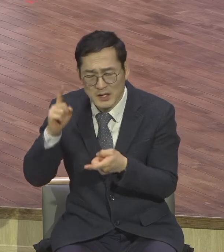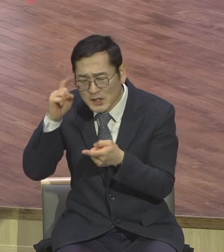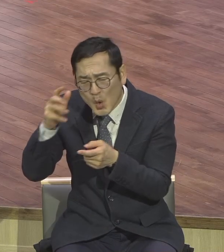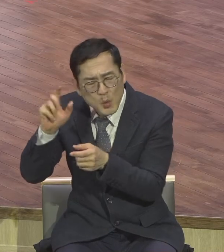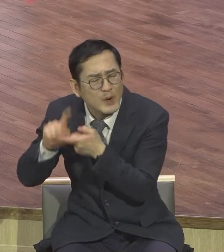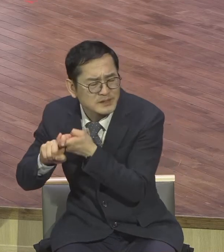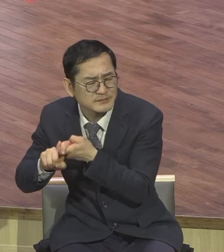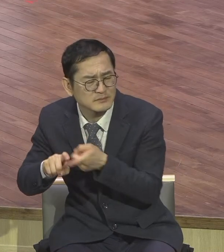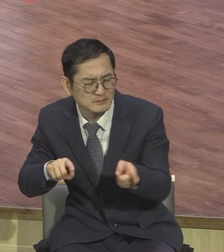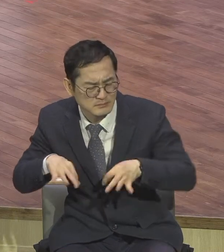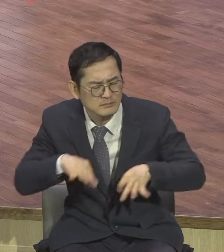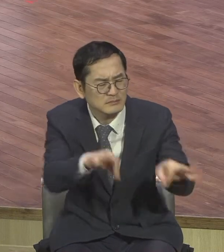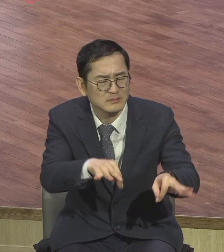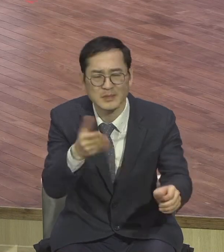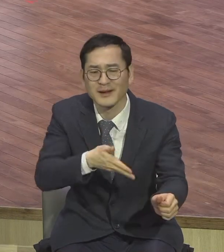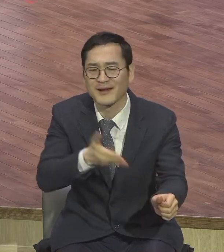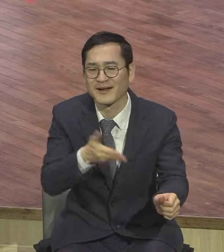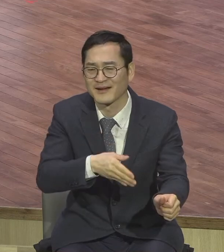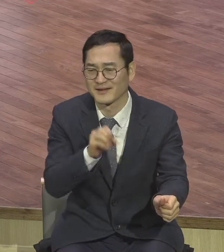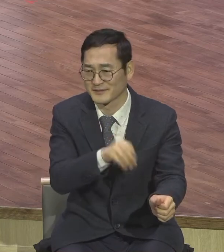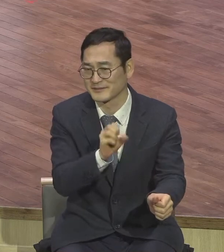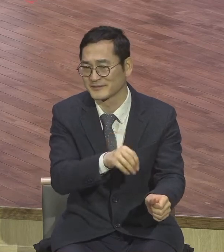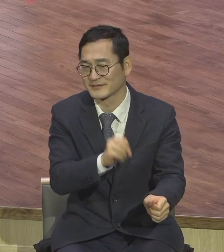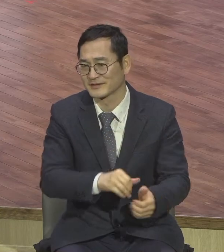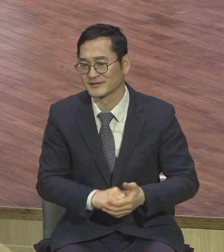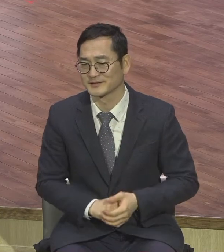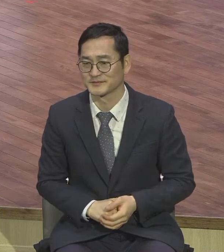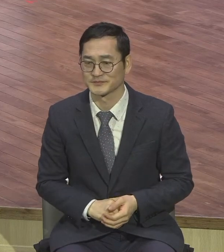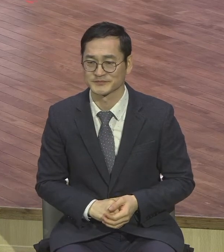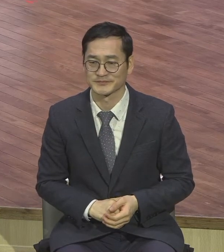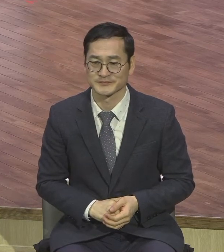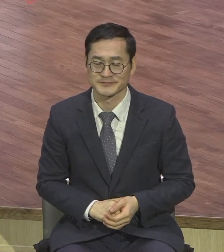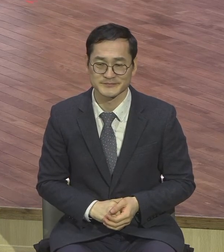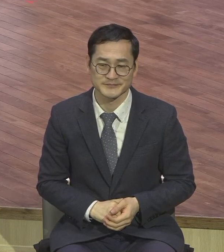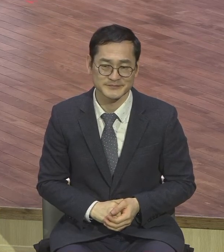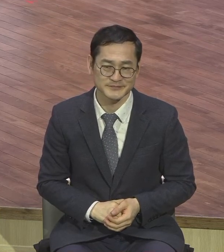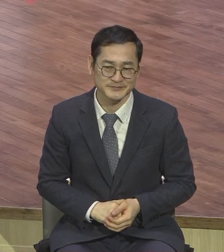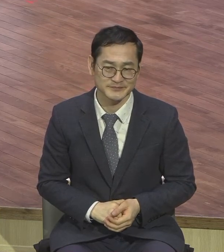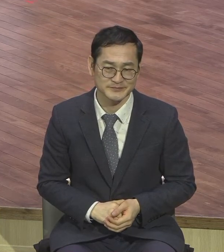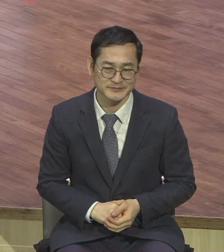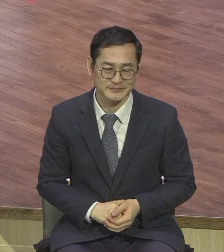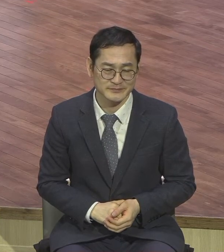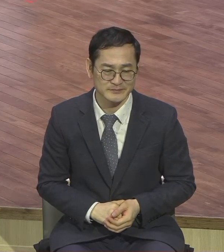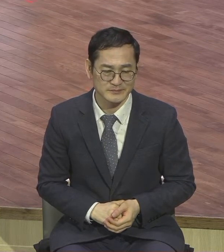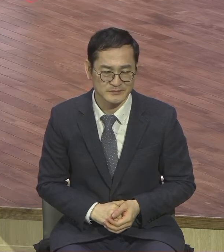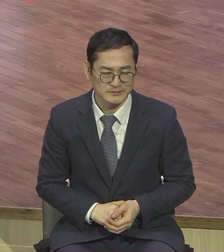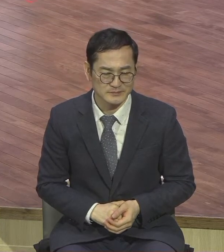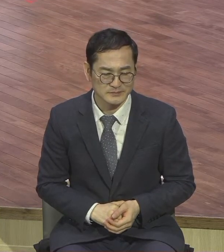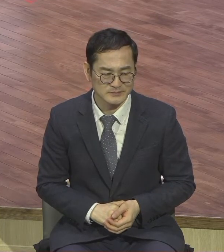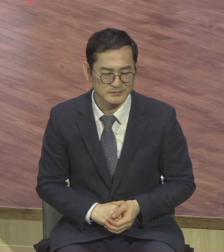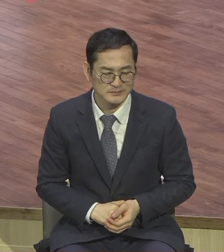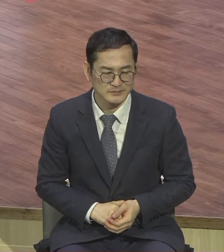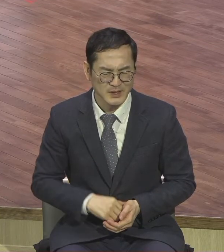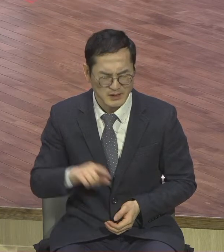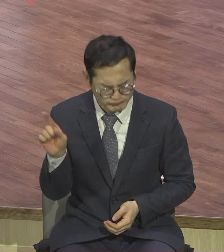본문 말씀도 이런 연장선상이 있습니다 어디서나 무엇을 하든지 항상 한 영혼의